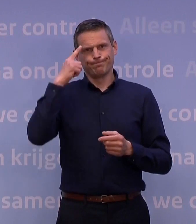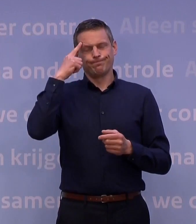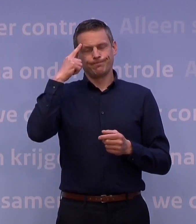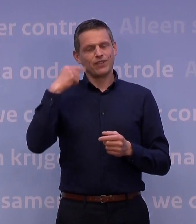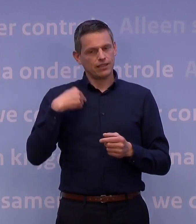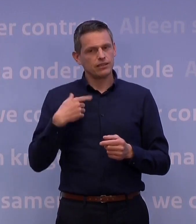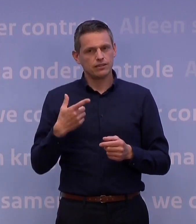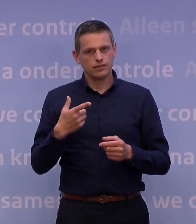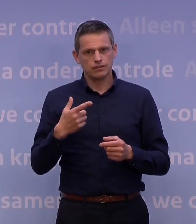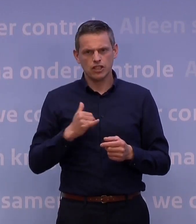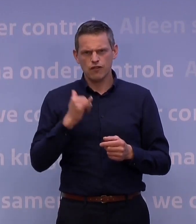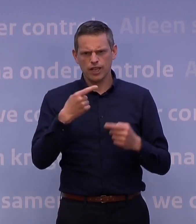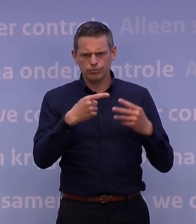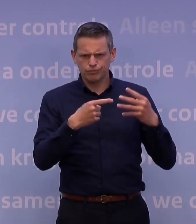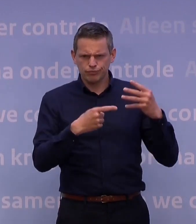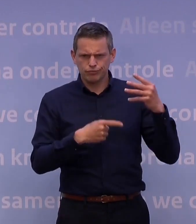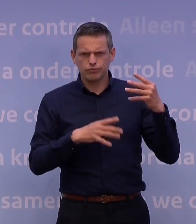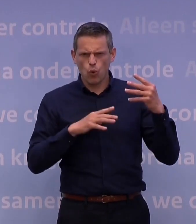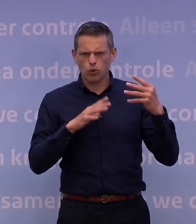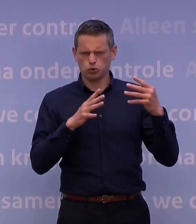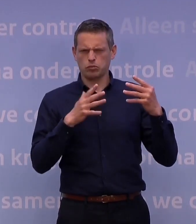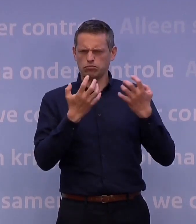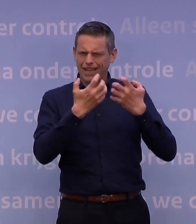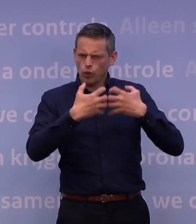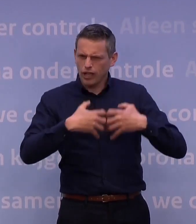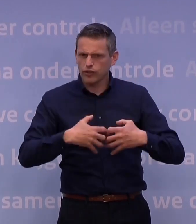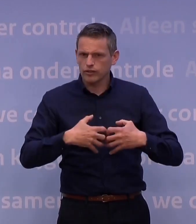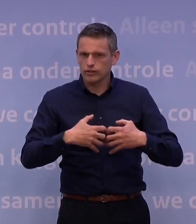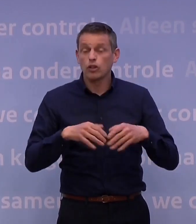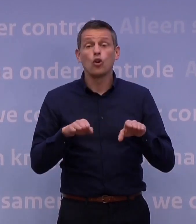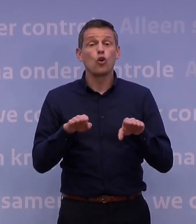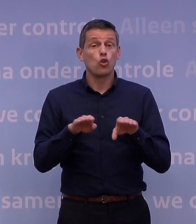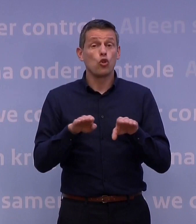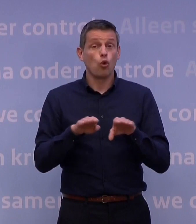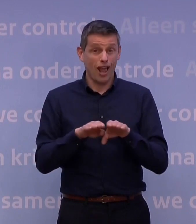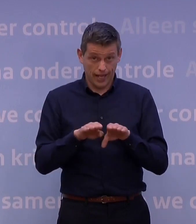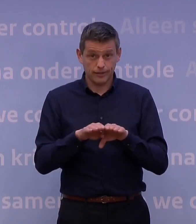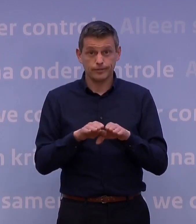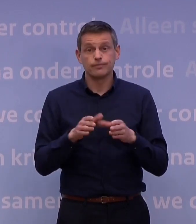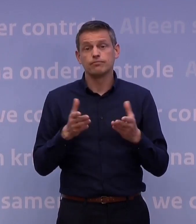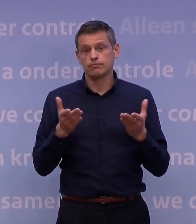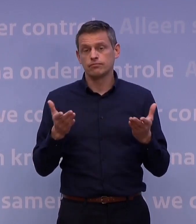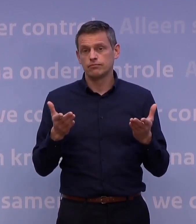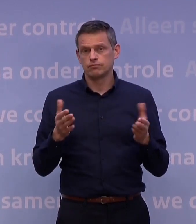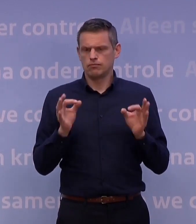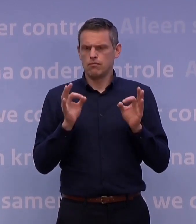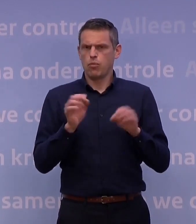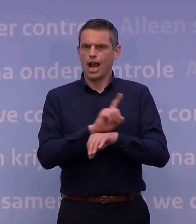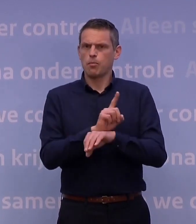en op punten best ingewikkeld. Maar het is tegelijkertijd ook wel een groot moment.